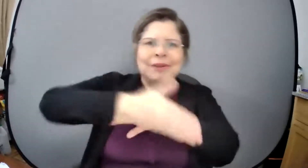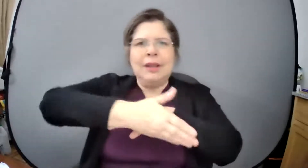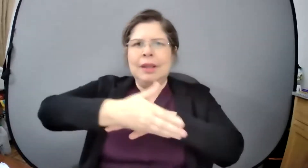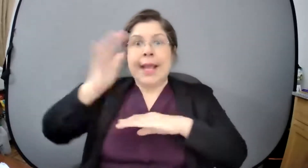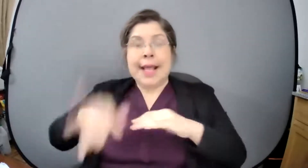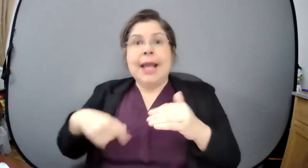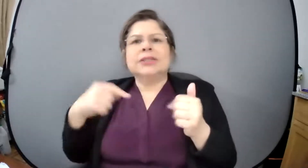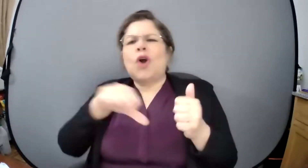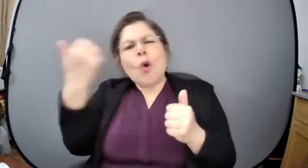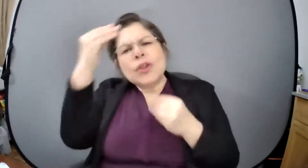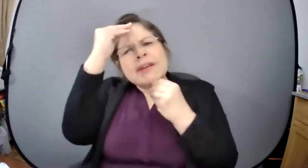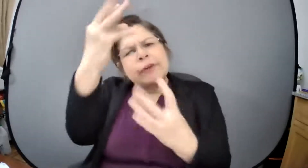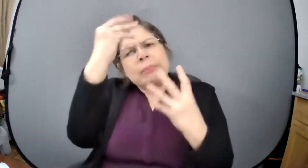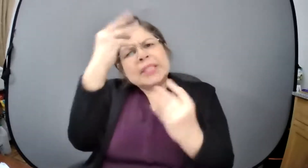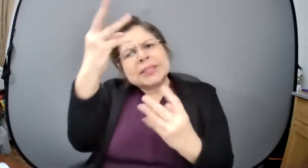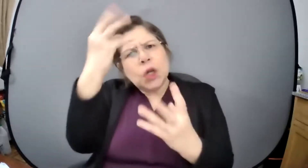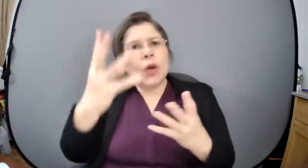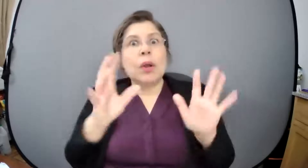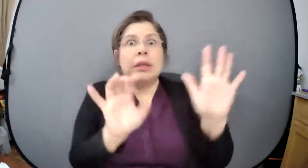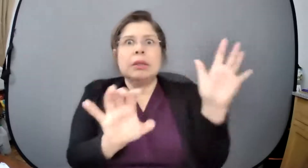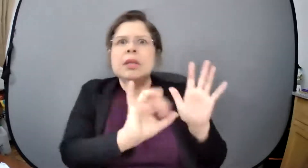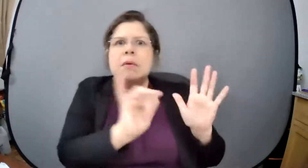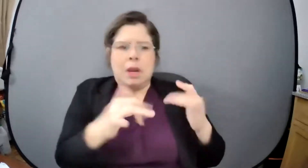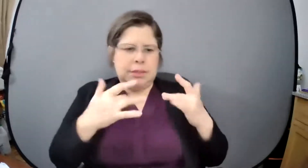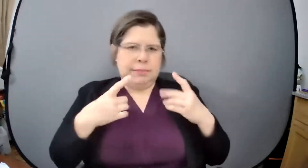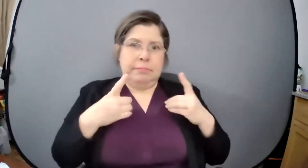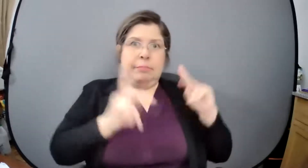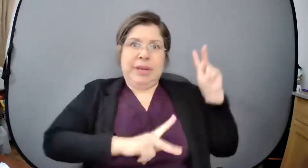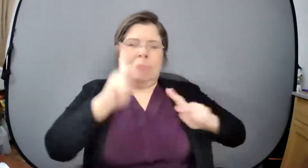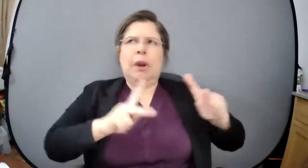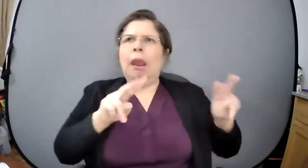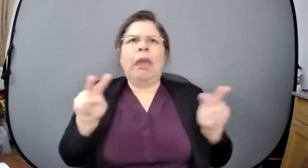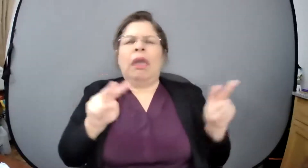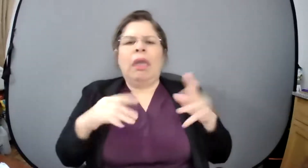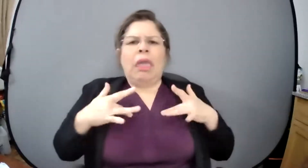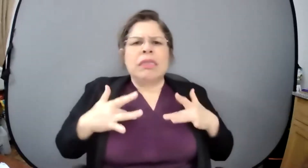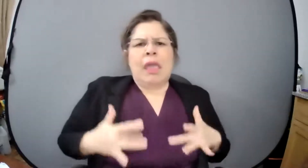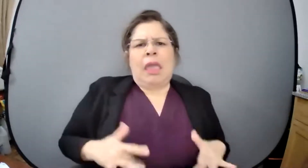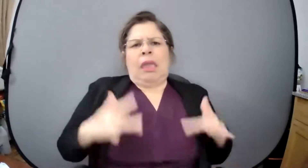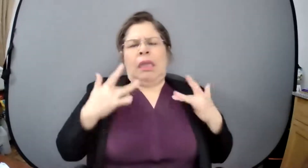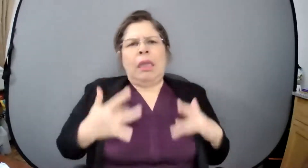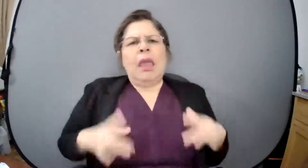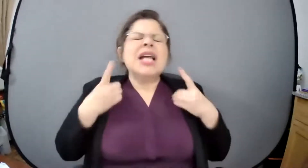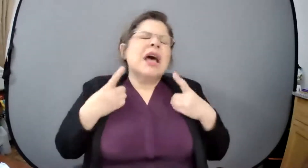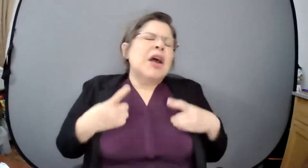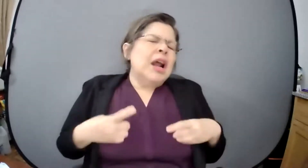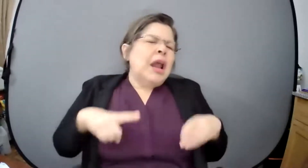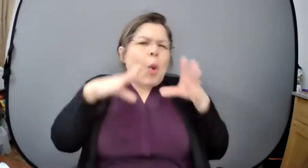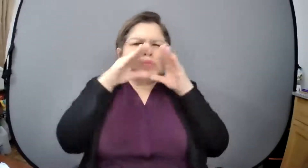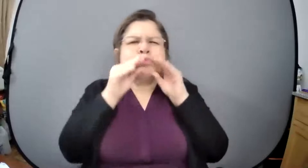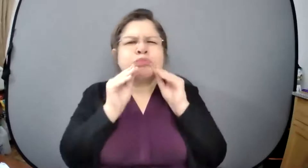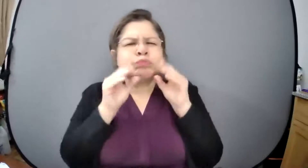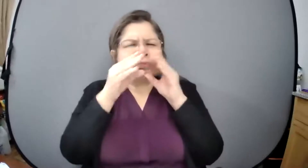inventé para trabajar la depresión dentro de la comunidad para que no pierdan las tradiciones que teníamos como